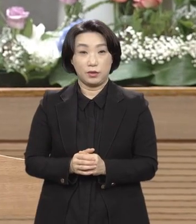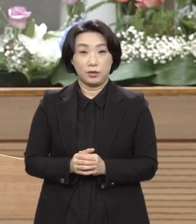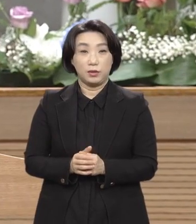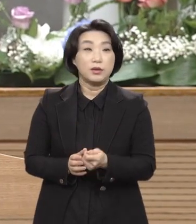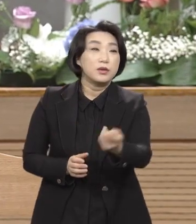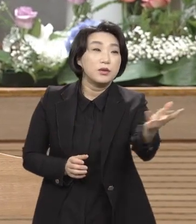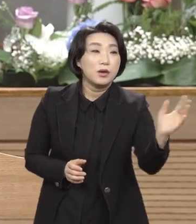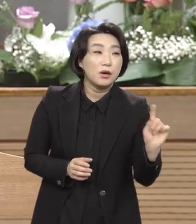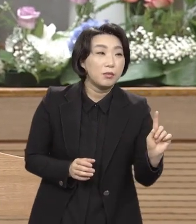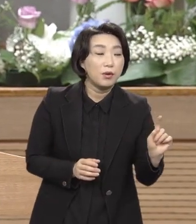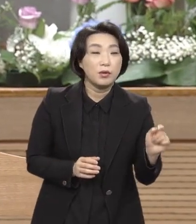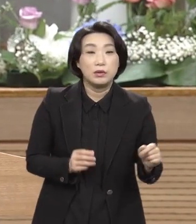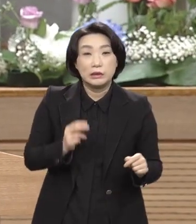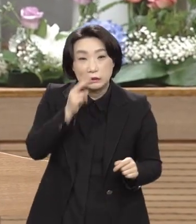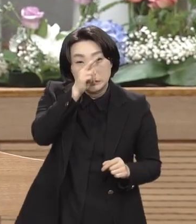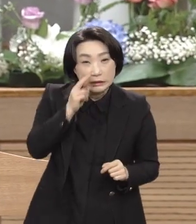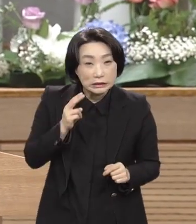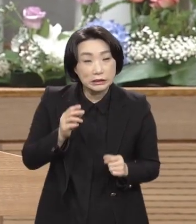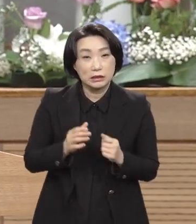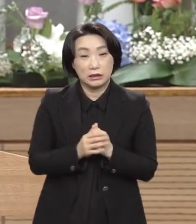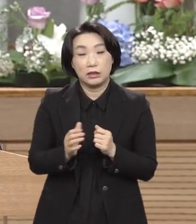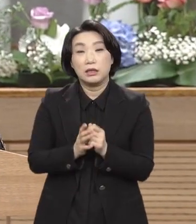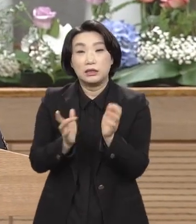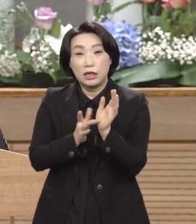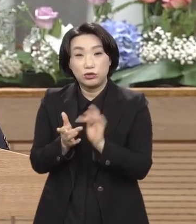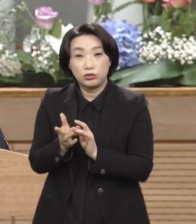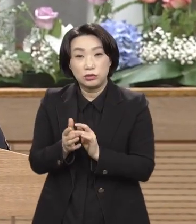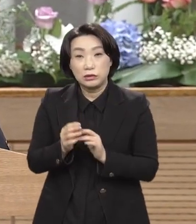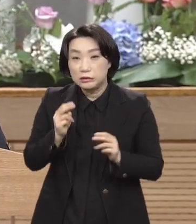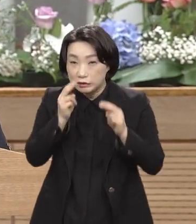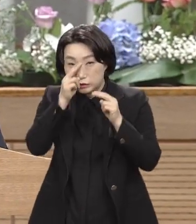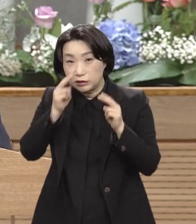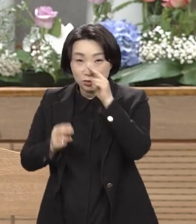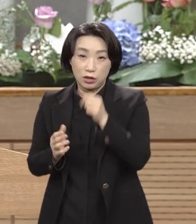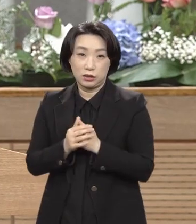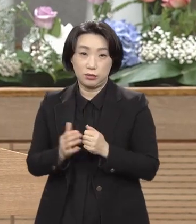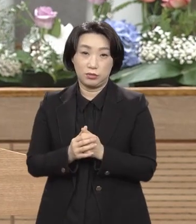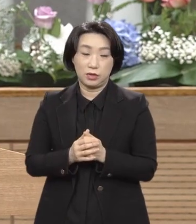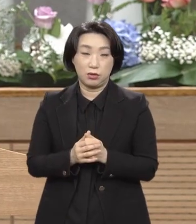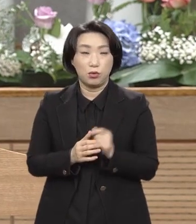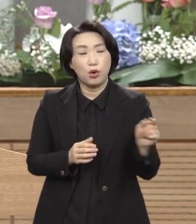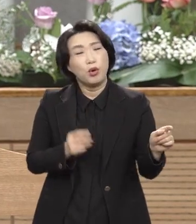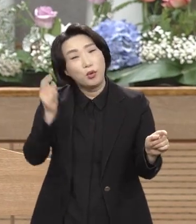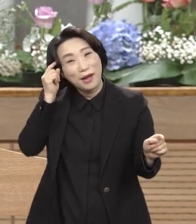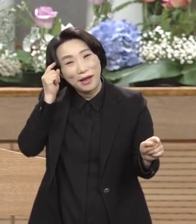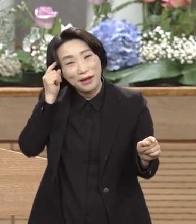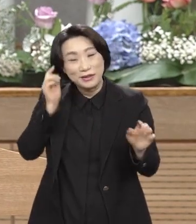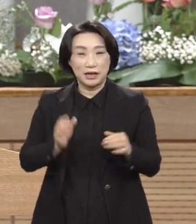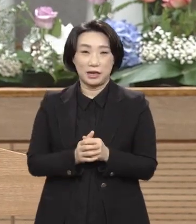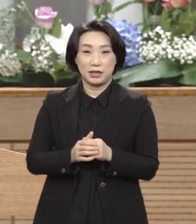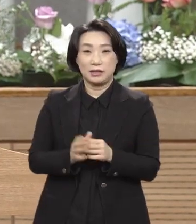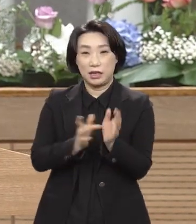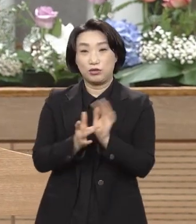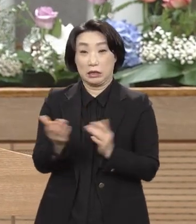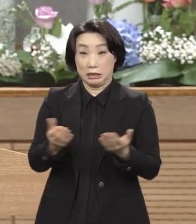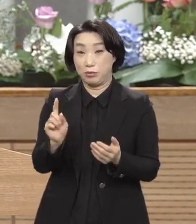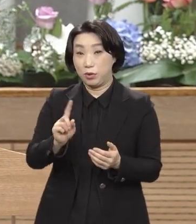시기로 예수를 시기에서 왜 그랬을까 병 고치고 죄신 쫓아내고